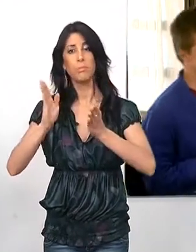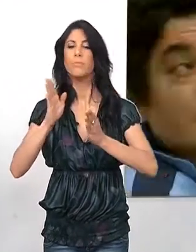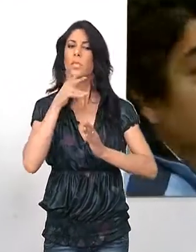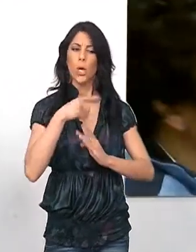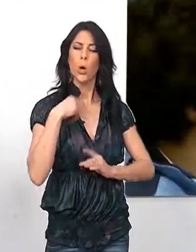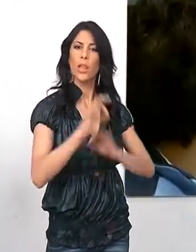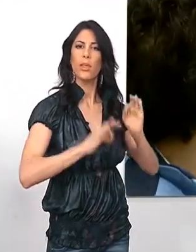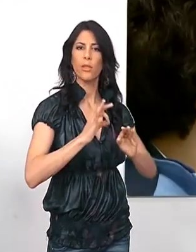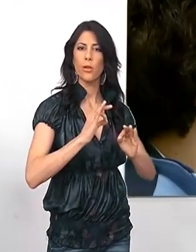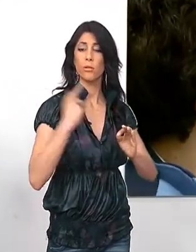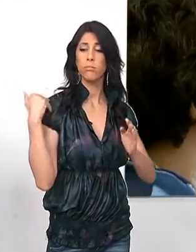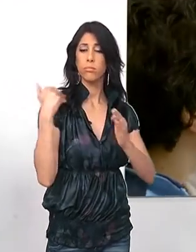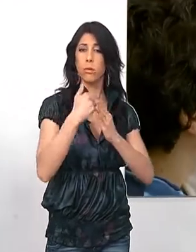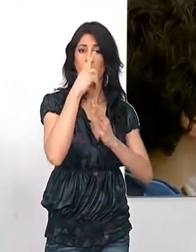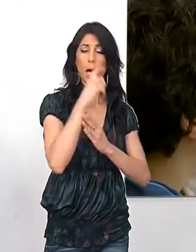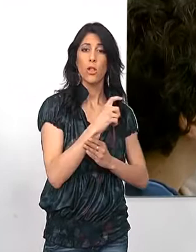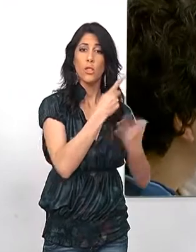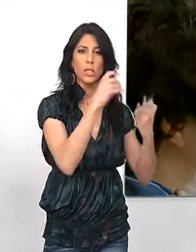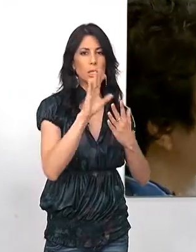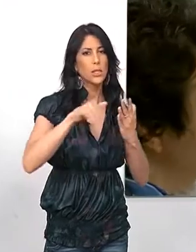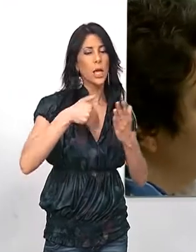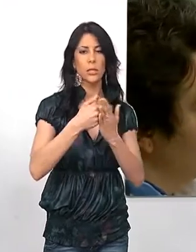organización que lleva trabajando desde los años 60 en Almería.